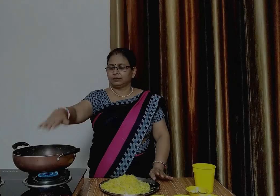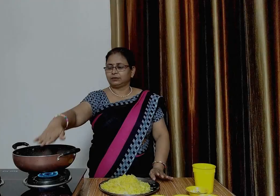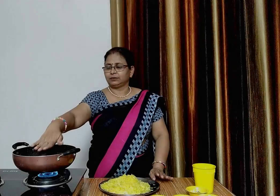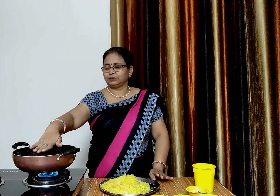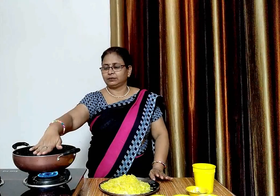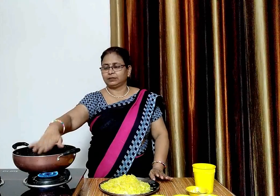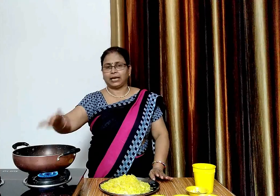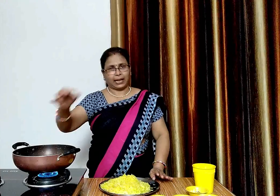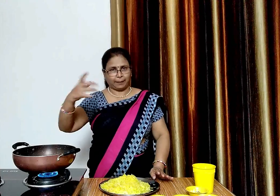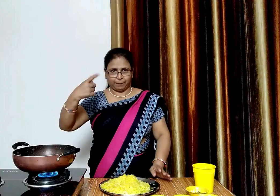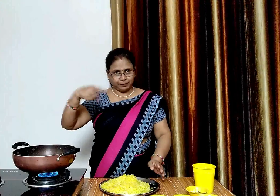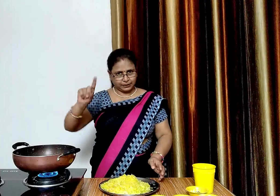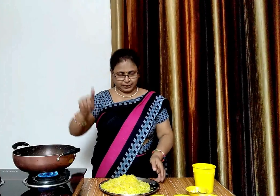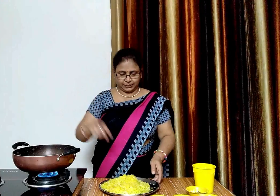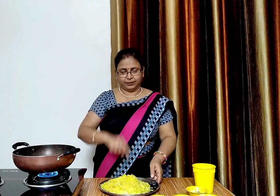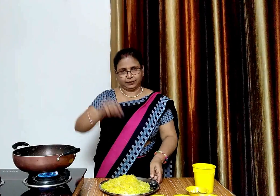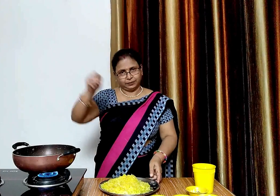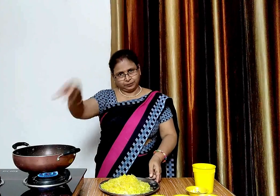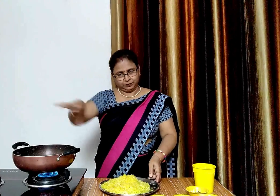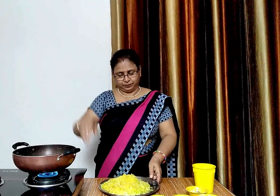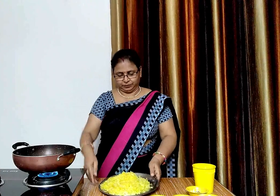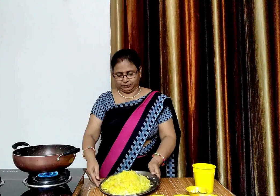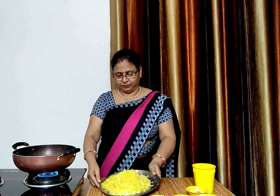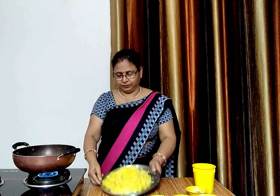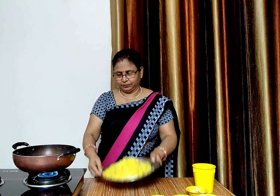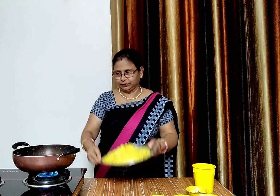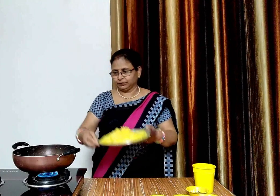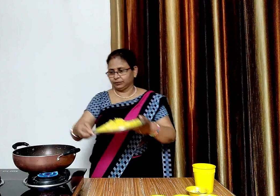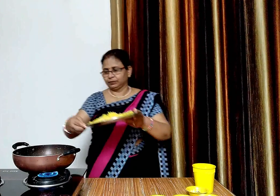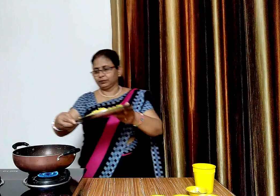घी घरम हो चुका है अब इसमें किसावा कद्दू डालेंगे